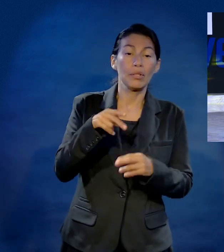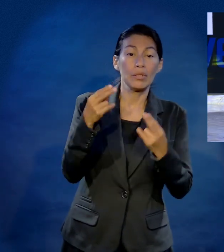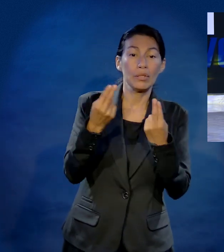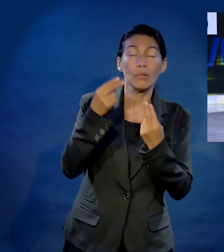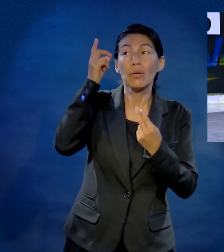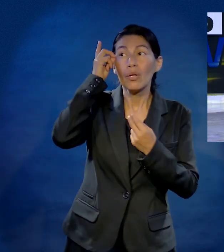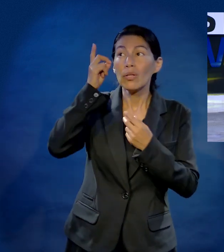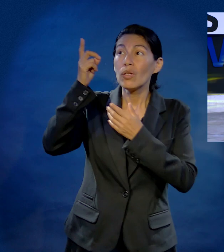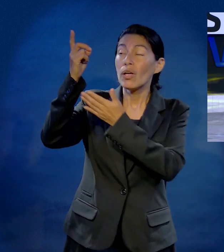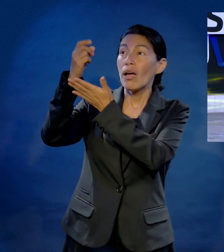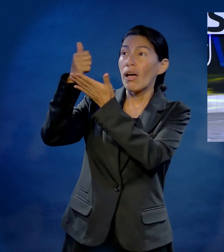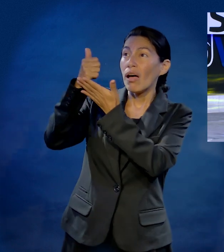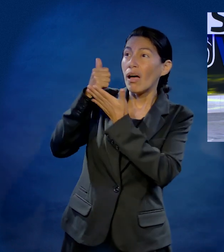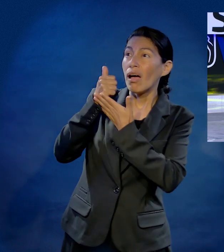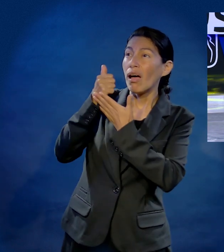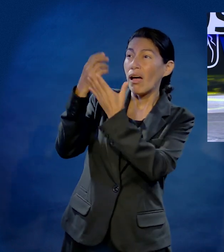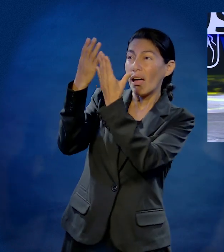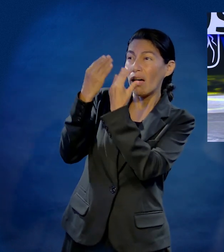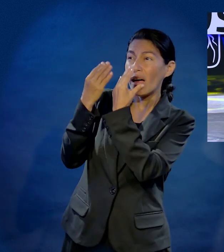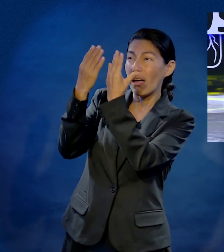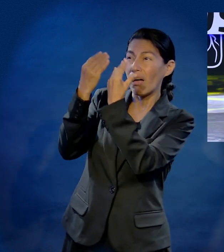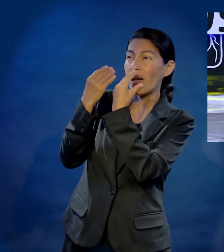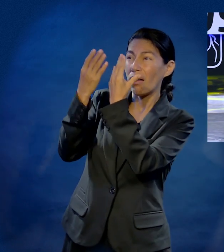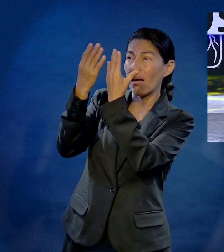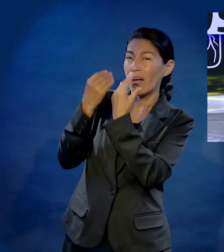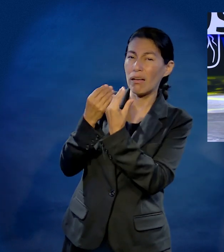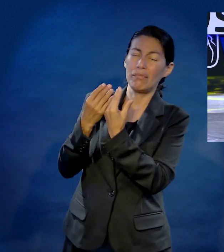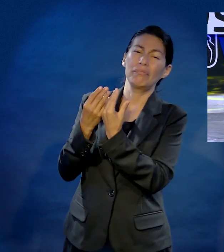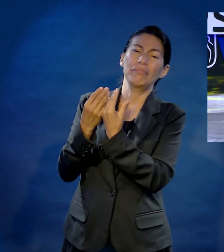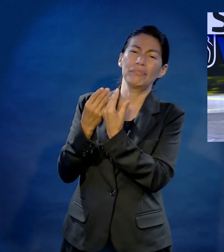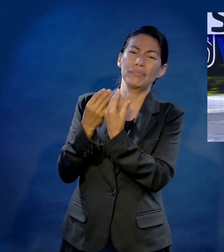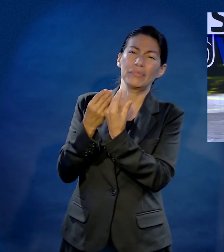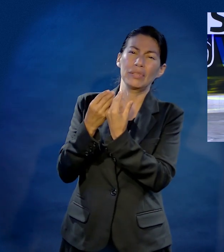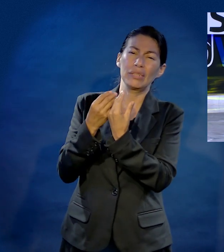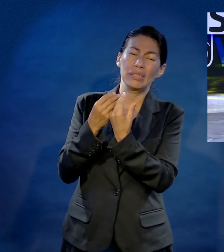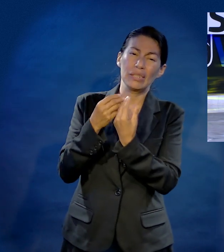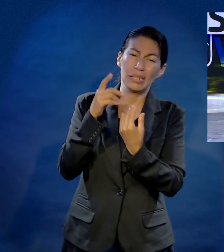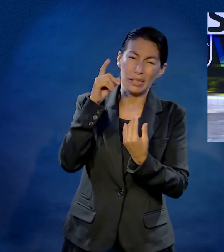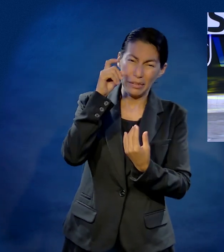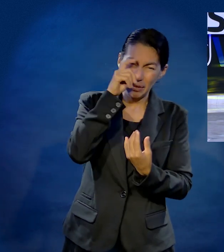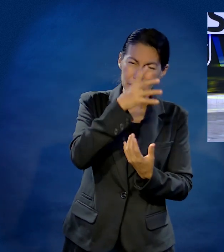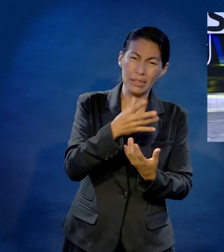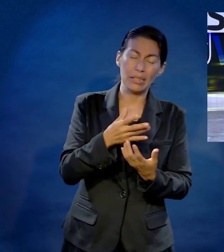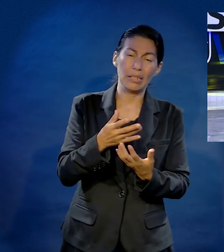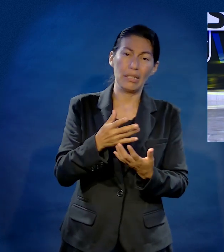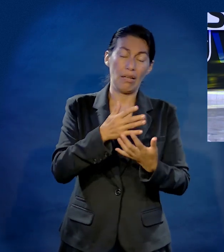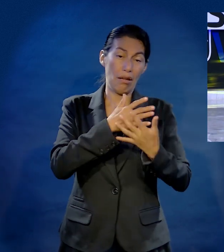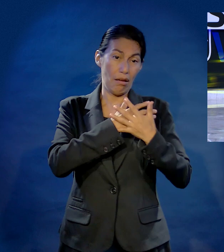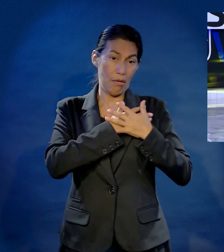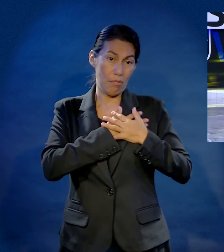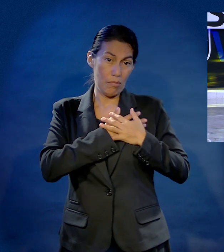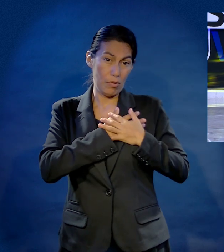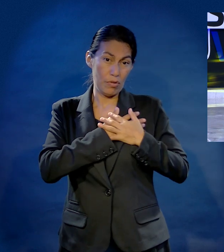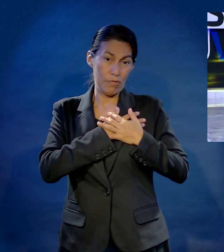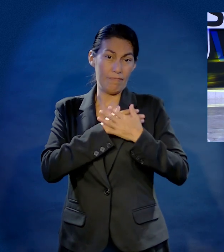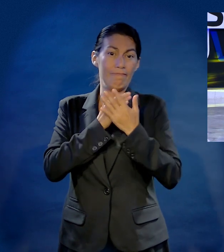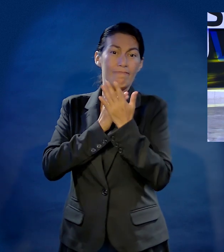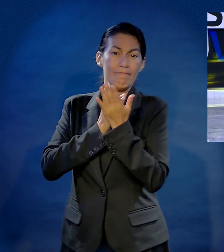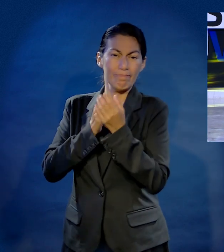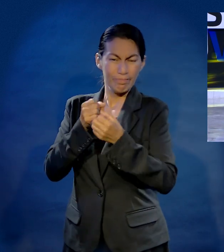creo que se requiere la ayuda divina. Es un aterrizaje muy exacto en una pista que lleva dos rieles que se llama